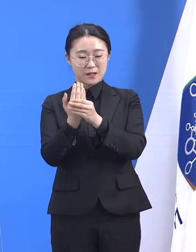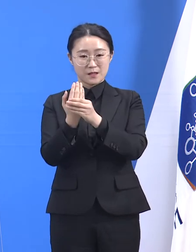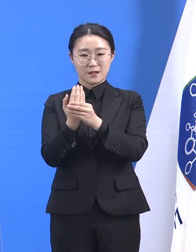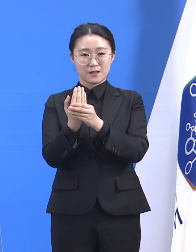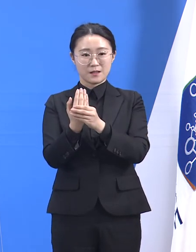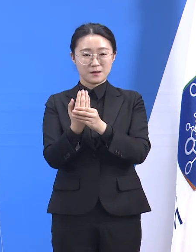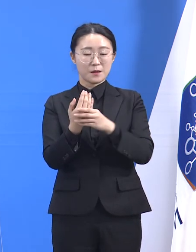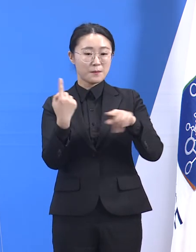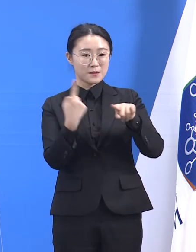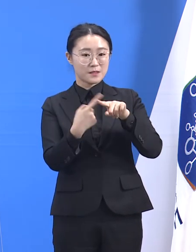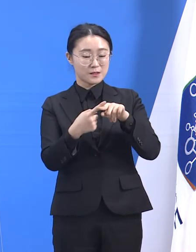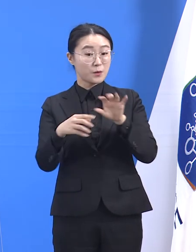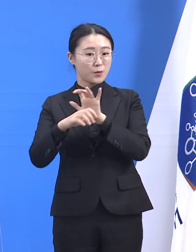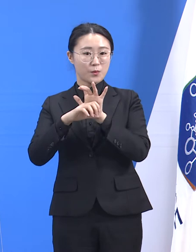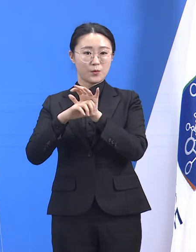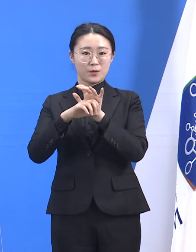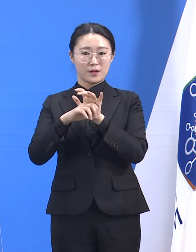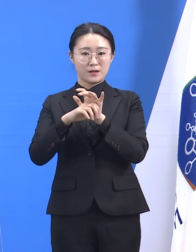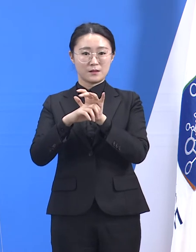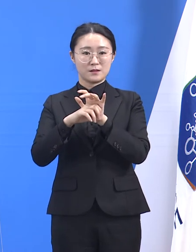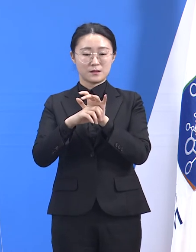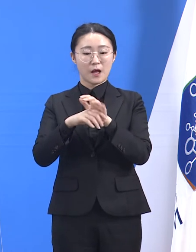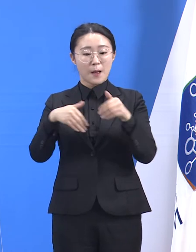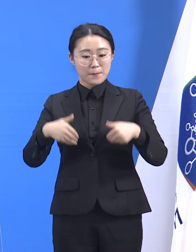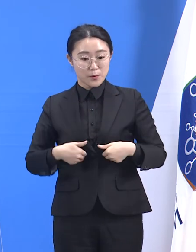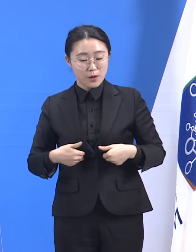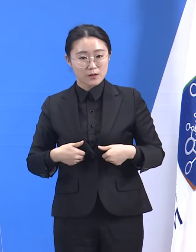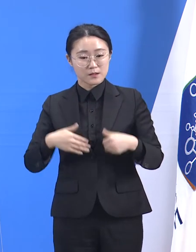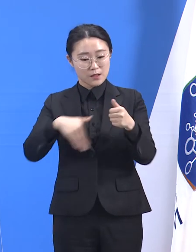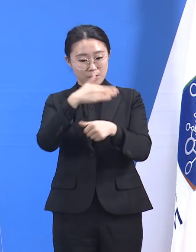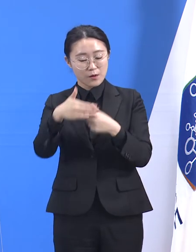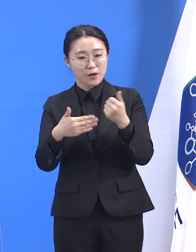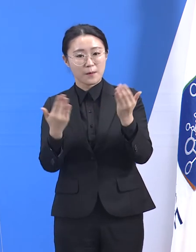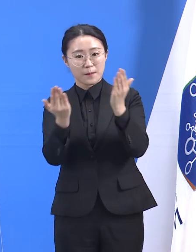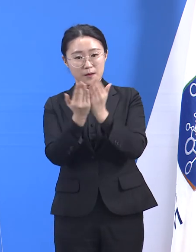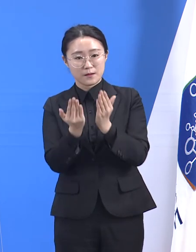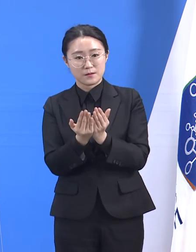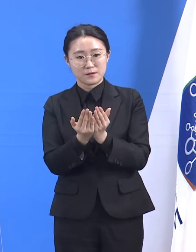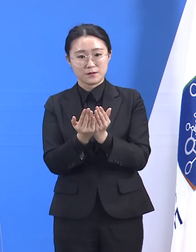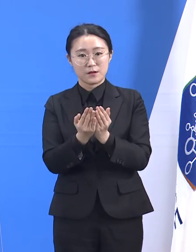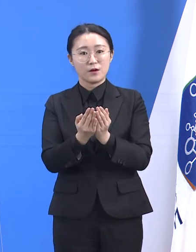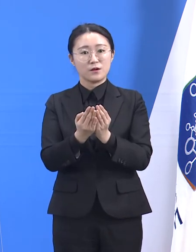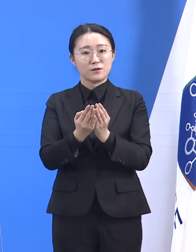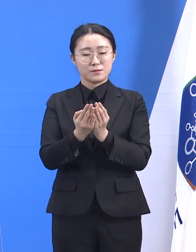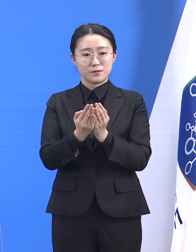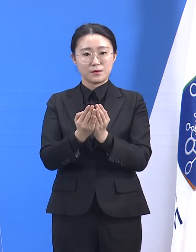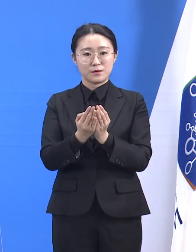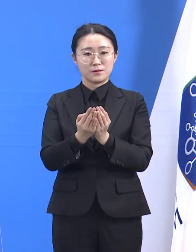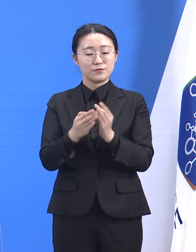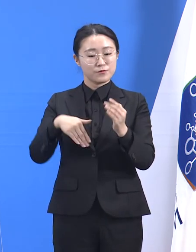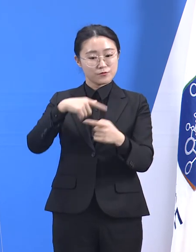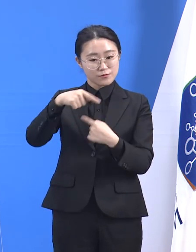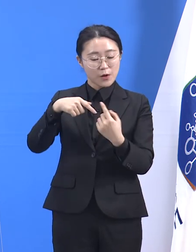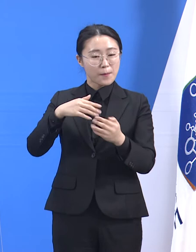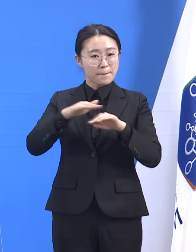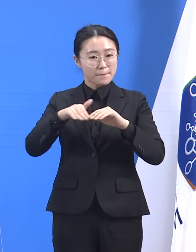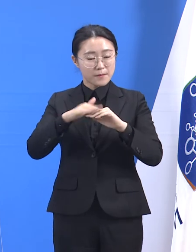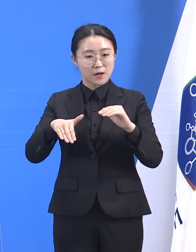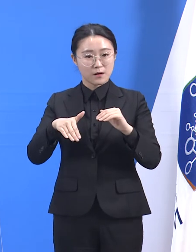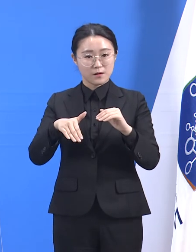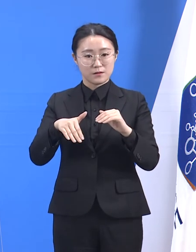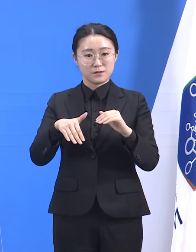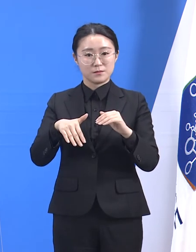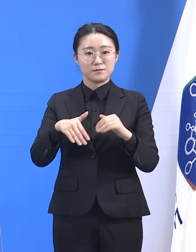최대한의 가용자원을 확보, 공급해내는 것이 핵심입니다. 다만 보편적인 다른 사업들과 달리